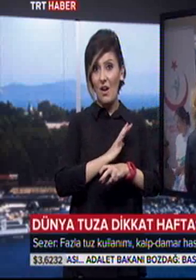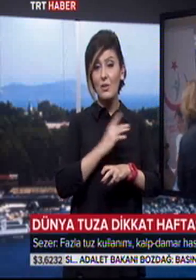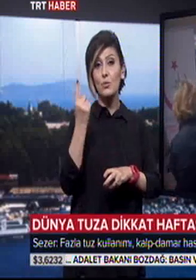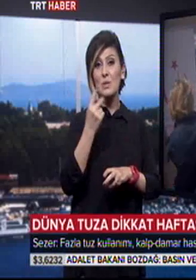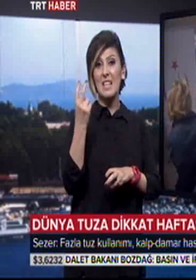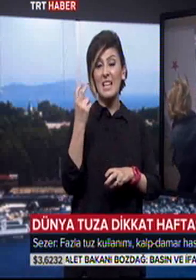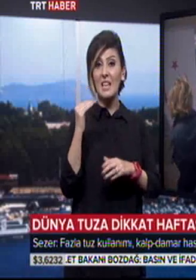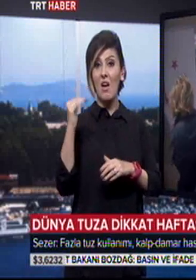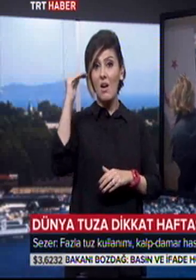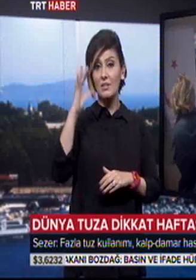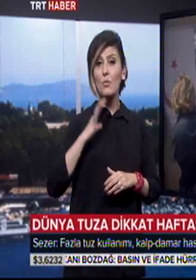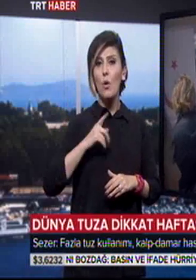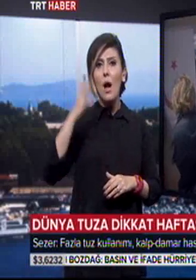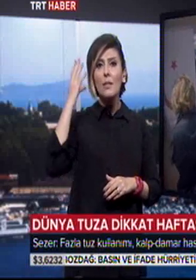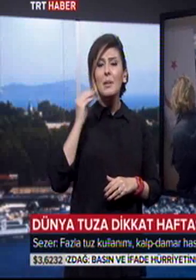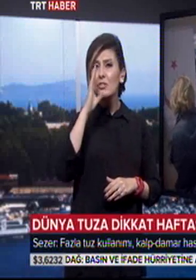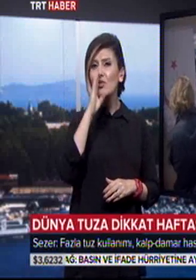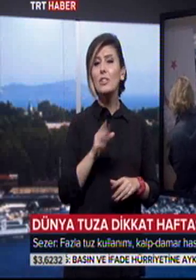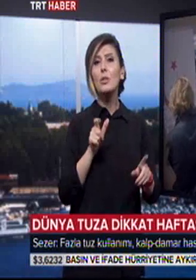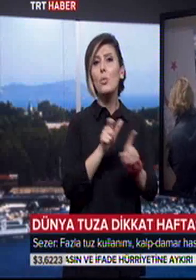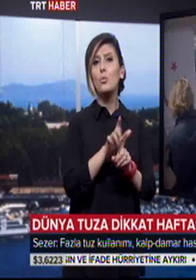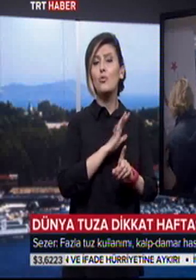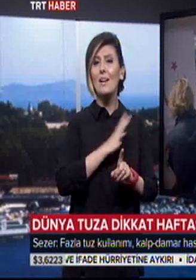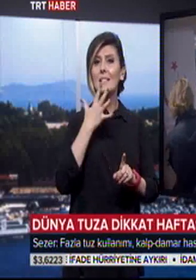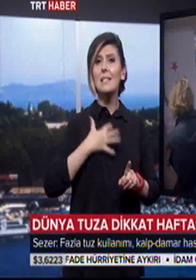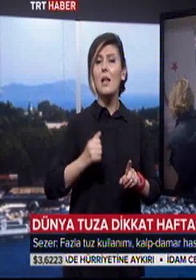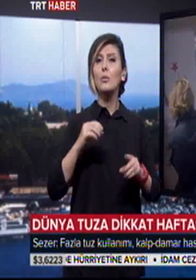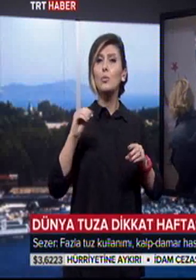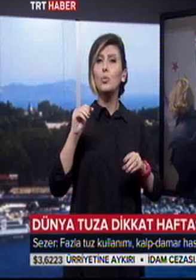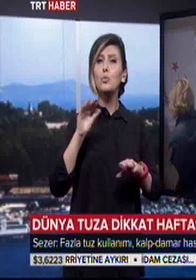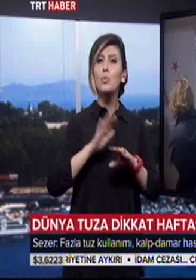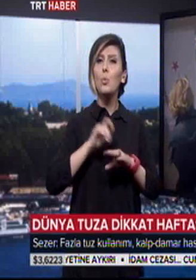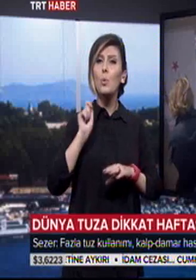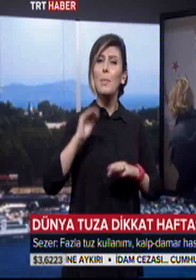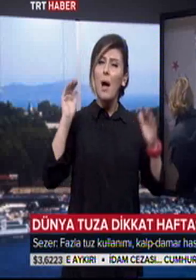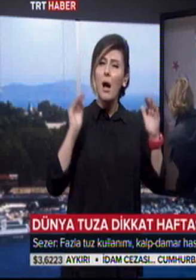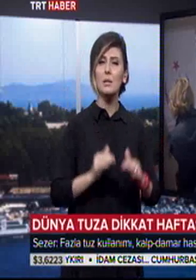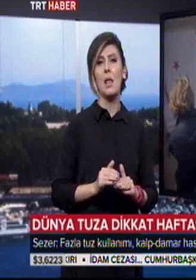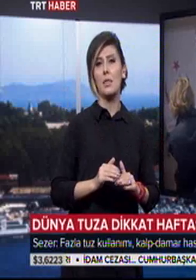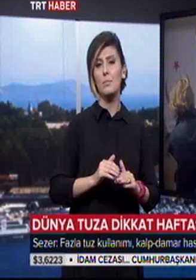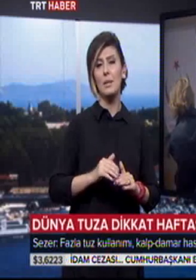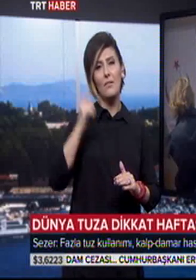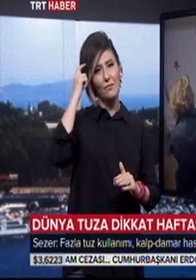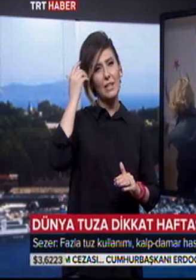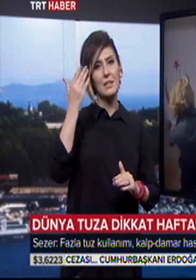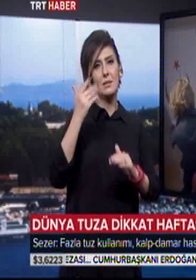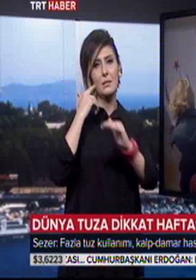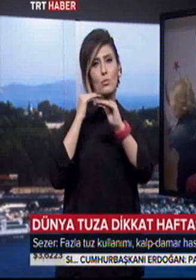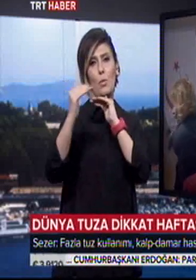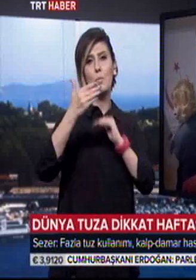arttırmakta. Bu anlamda ciddi bir koruyucu öndem, sağlık öndemi olarak biz tuz tüketiminin azaltmayı öngörüyoruz ve öneriyoruz topluma.